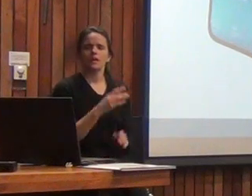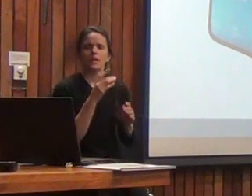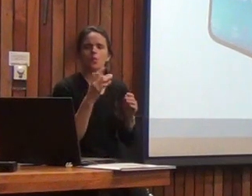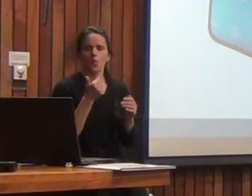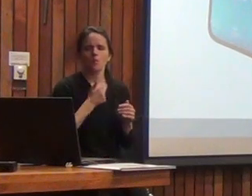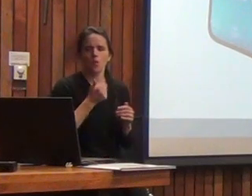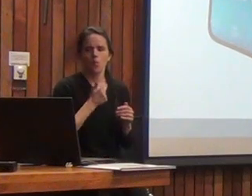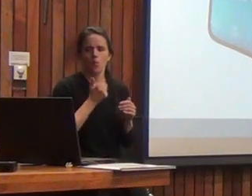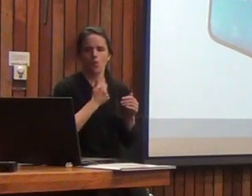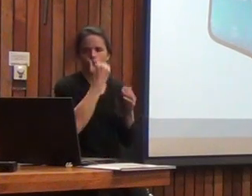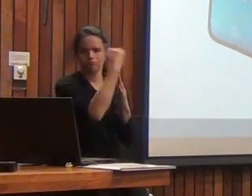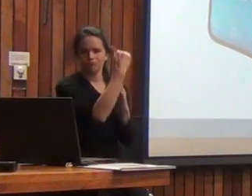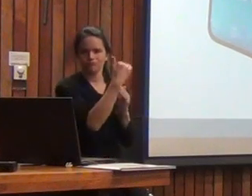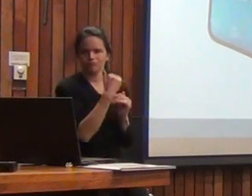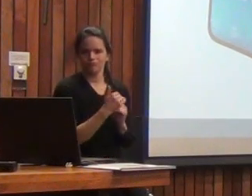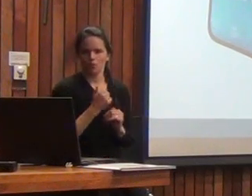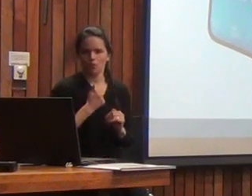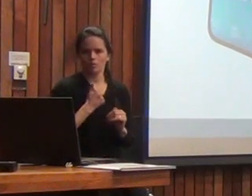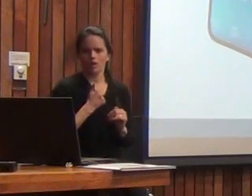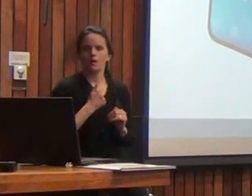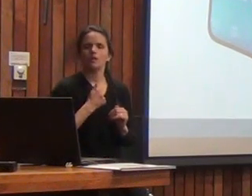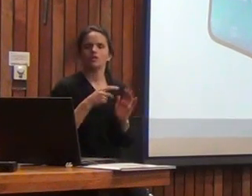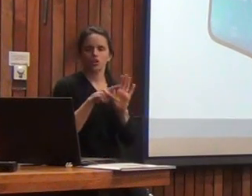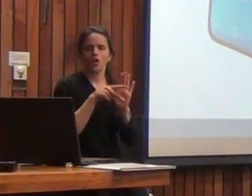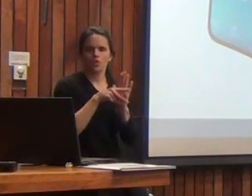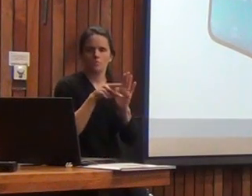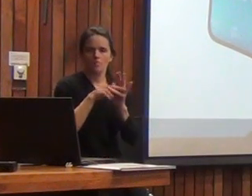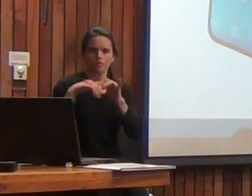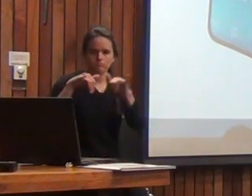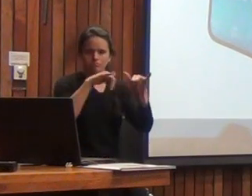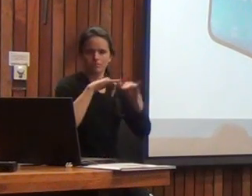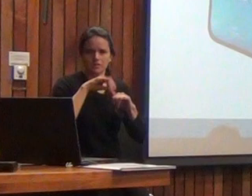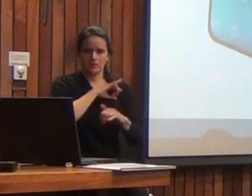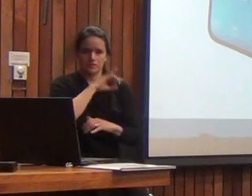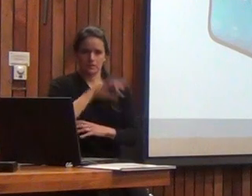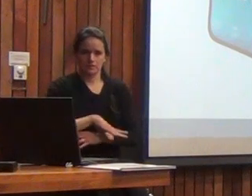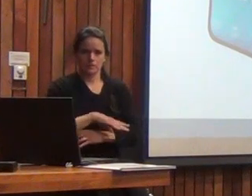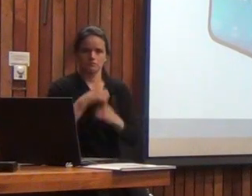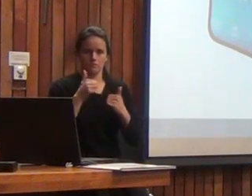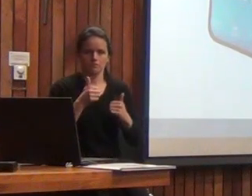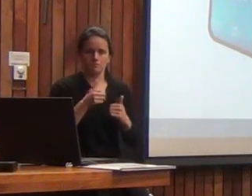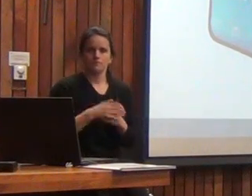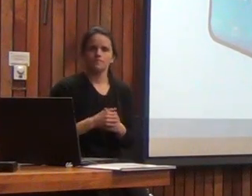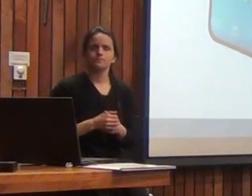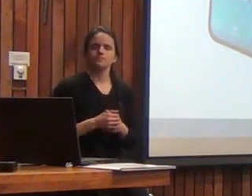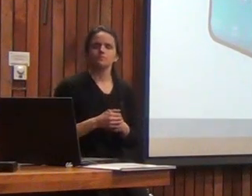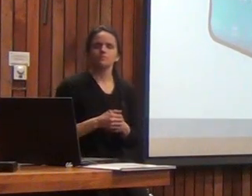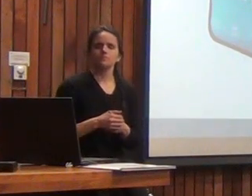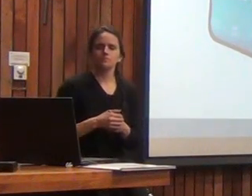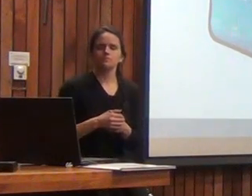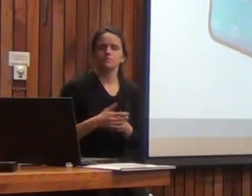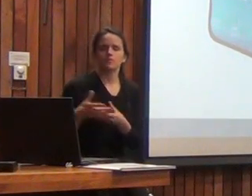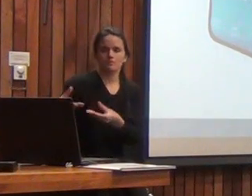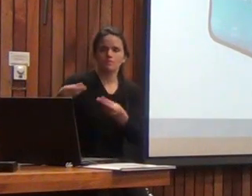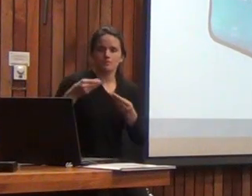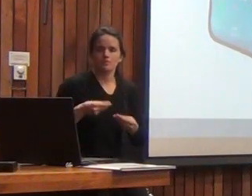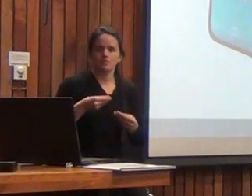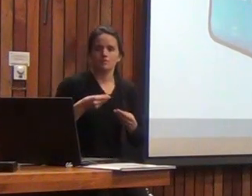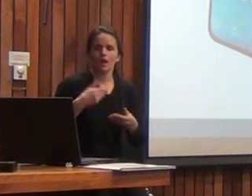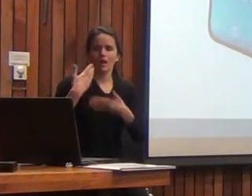uno de ellos tiene normas actualizadas para la población chilena considera los últimos avances en